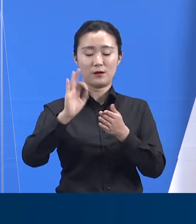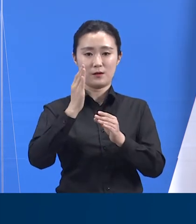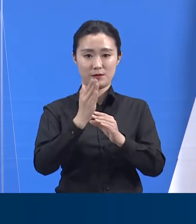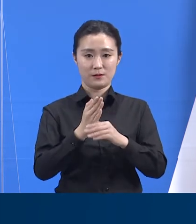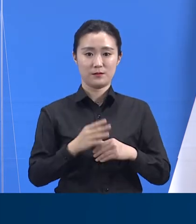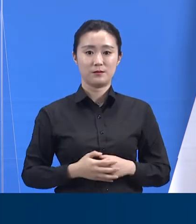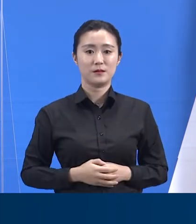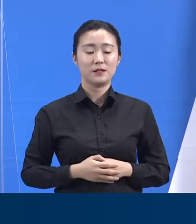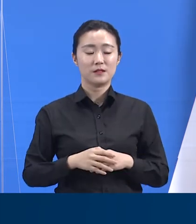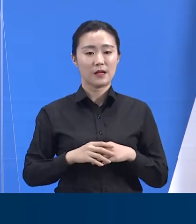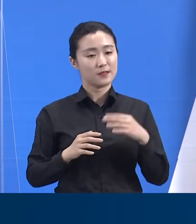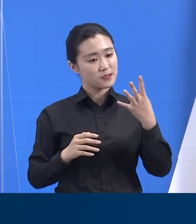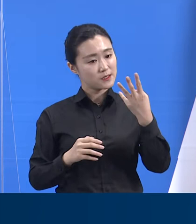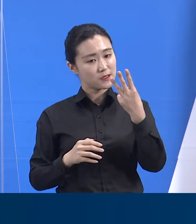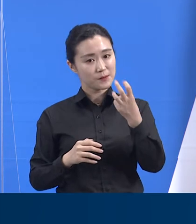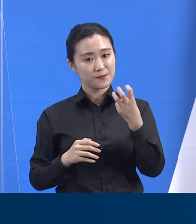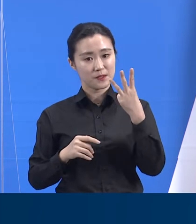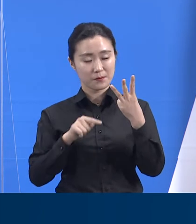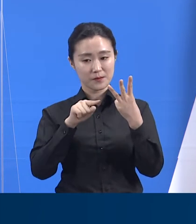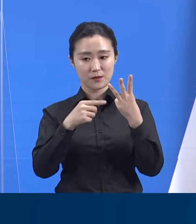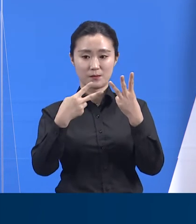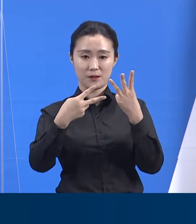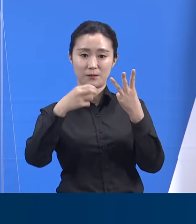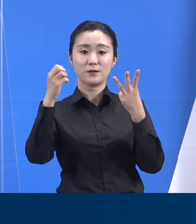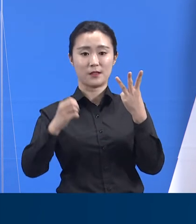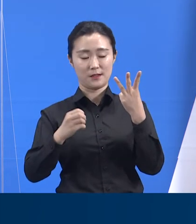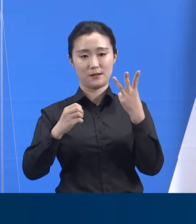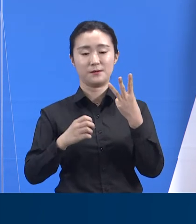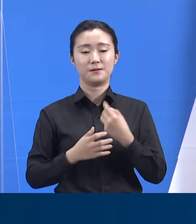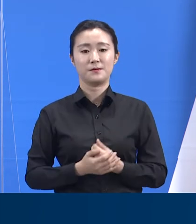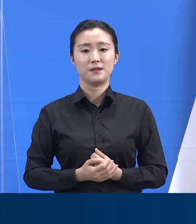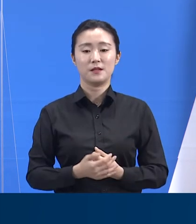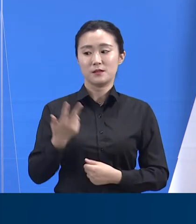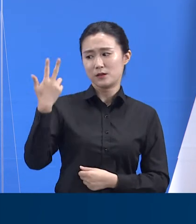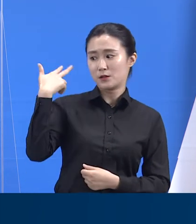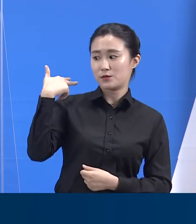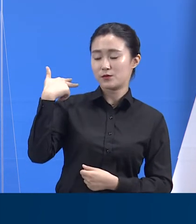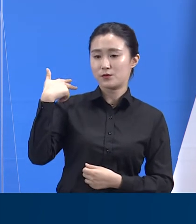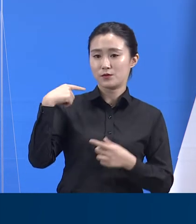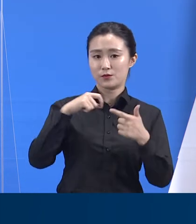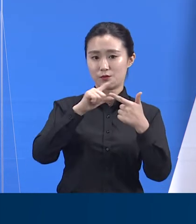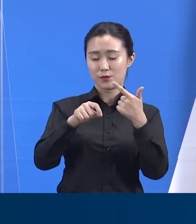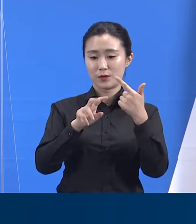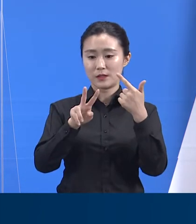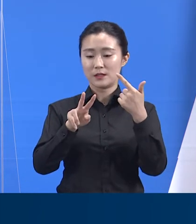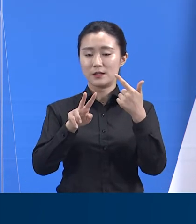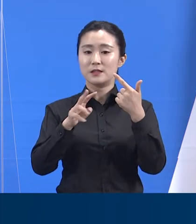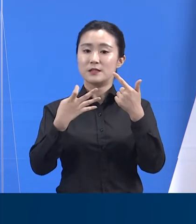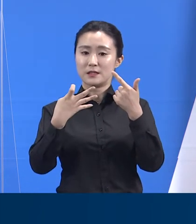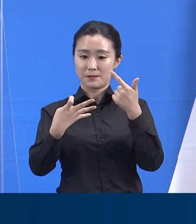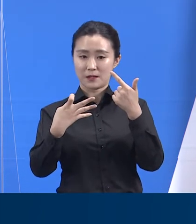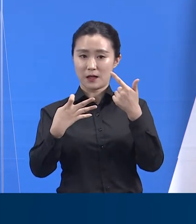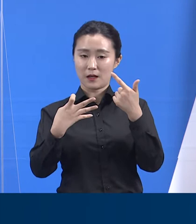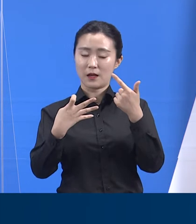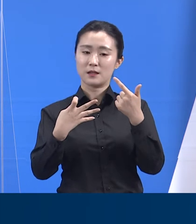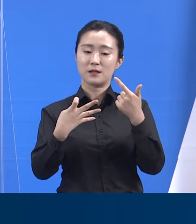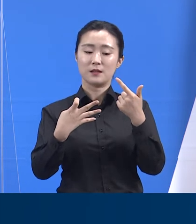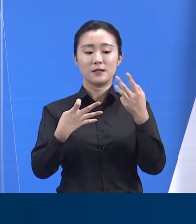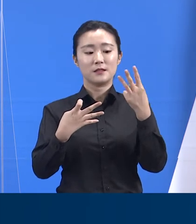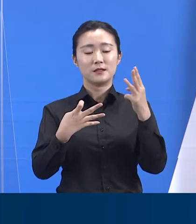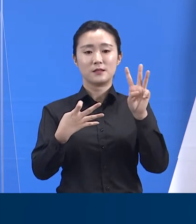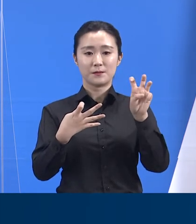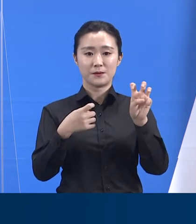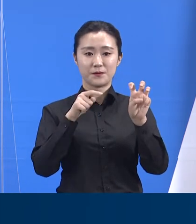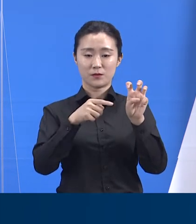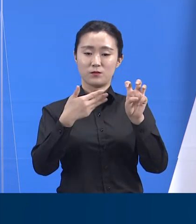현재 가동률은 33.2%입니다. 일주일 전인 6월 14일 30.9% 가동률